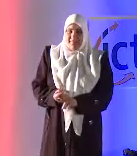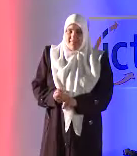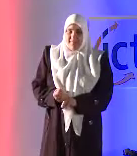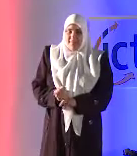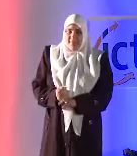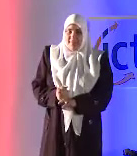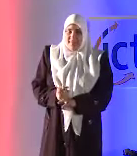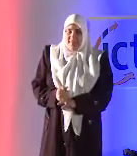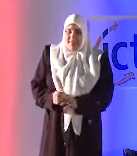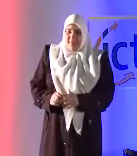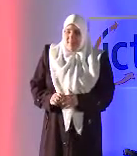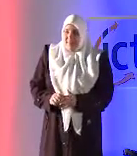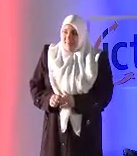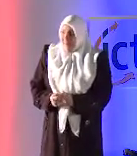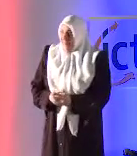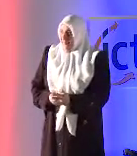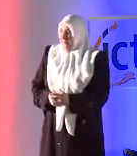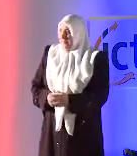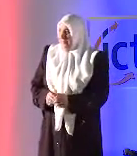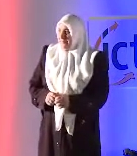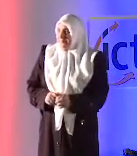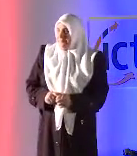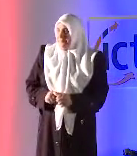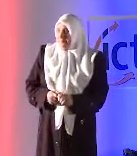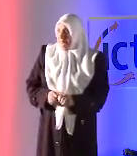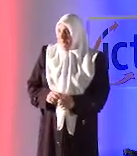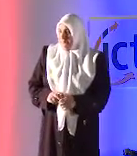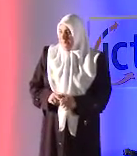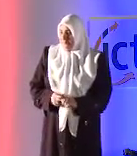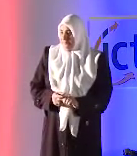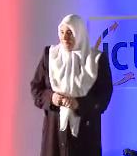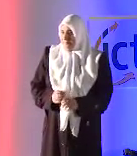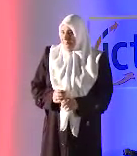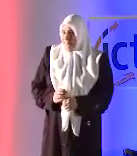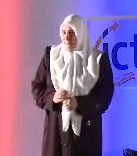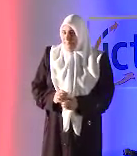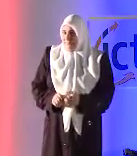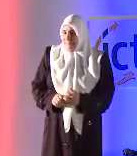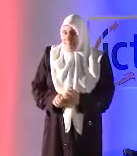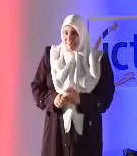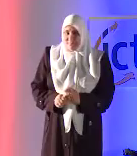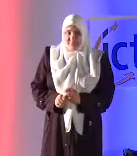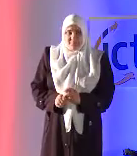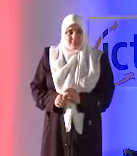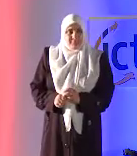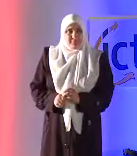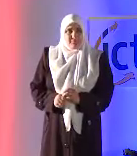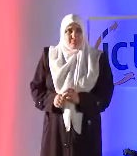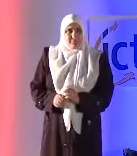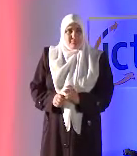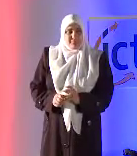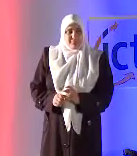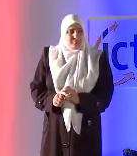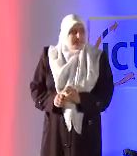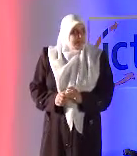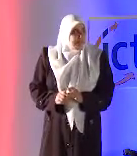سأعطي الآخرين المساعدة المساعدة في الانترنت من لا تكون المساعدة لذلك سترى عندما قلت محباً